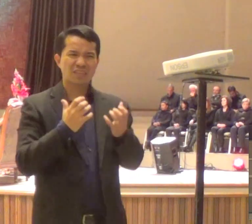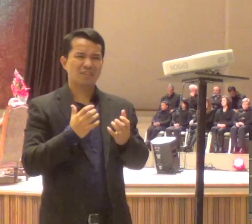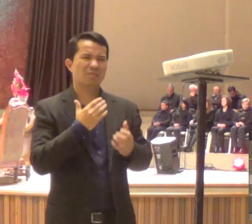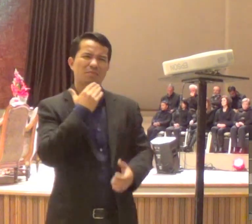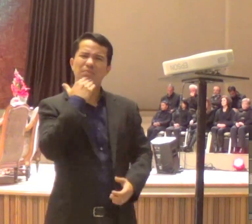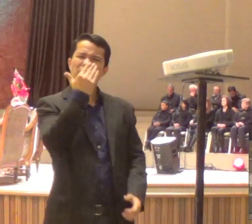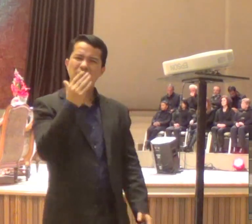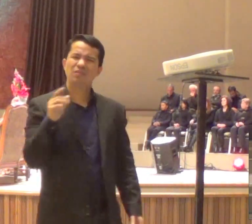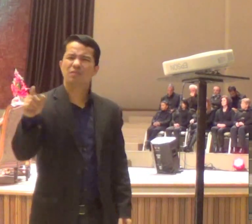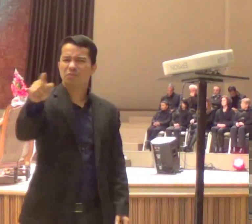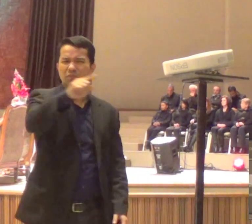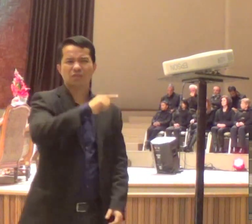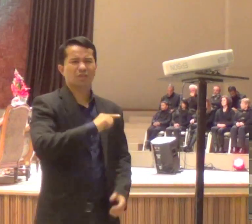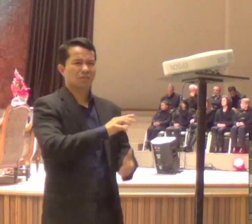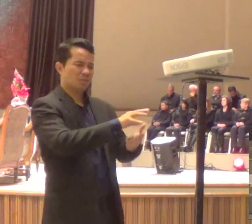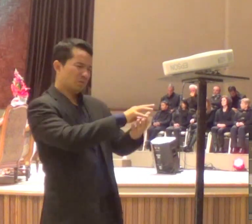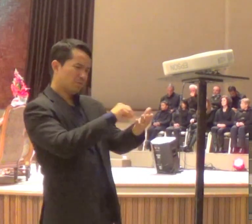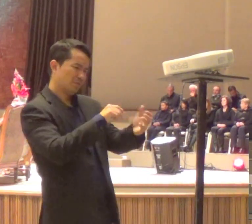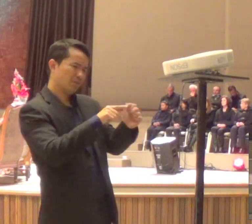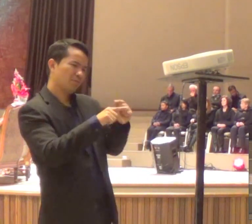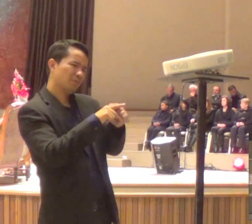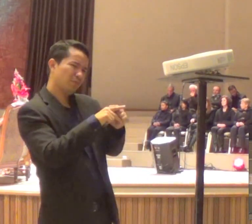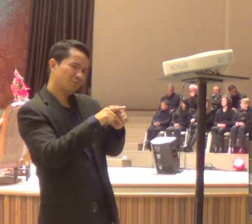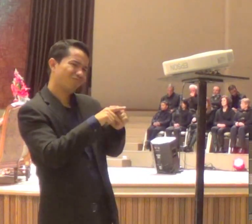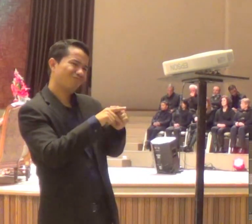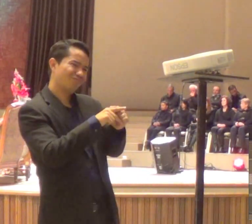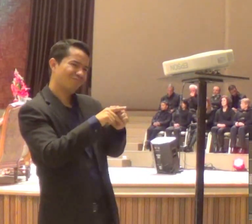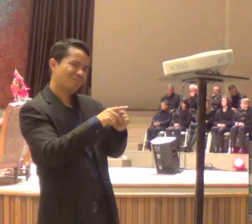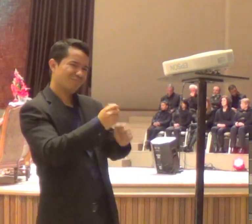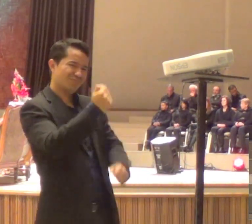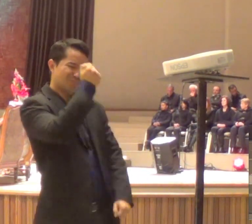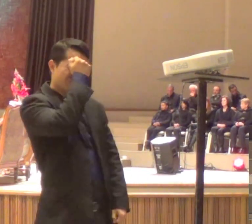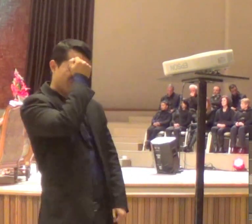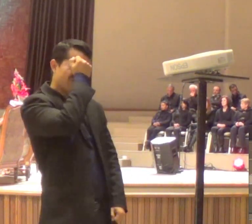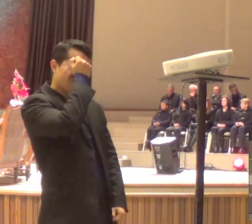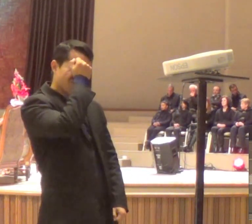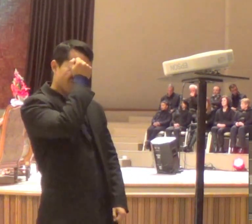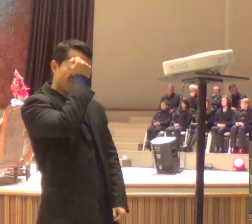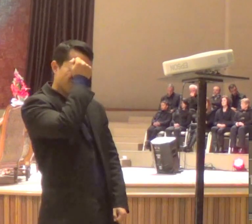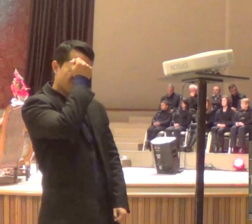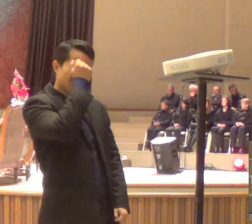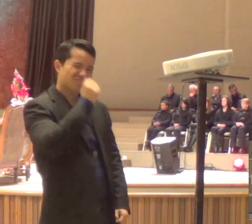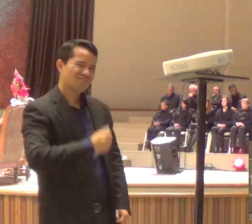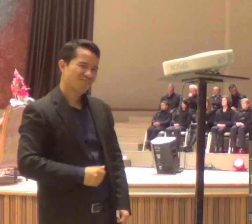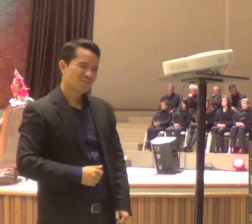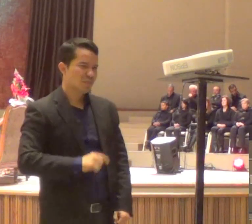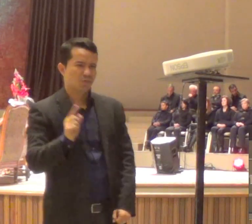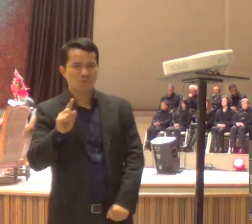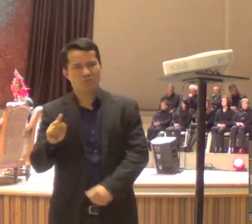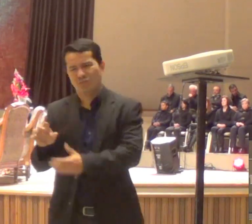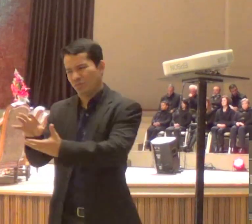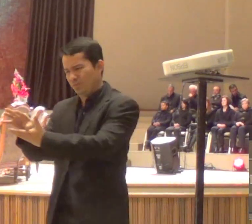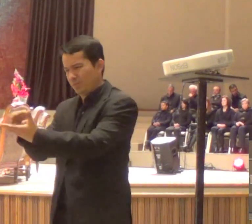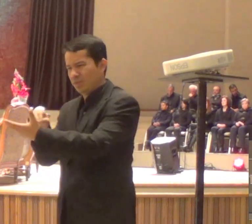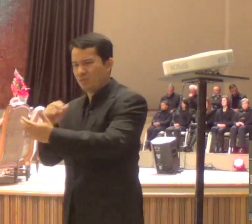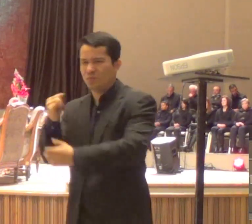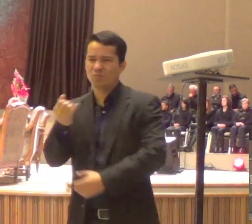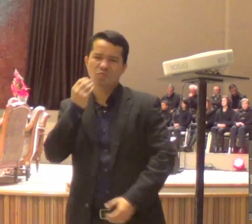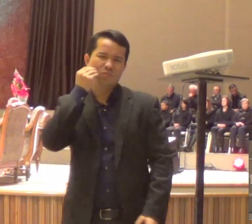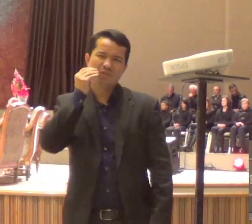Pedro, quando o olhar, de Jesus, se cruza com o teu, se arrependa, quando o olhar,